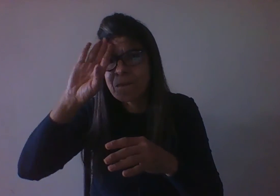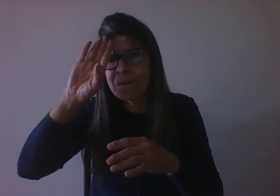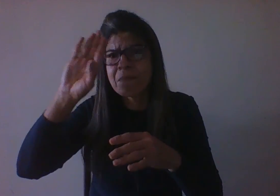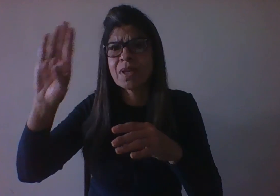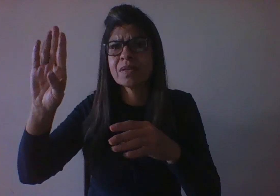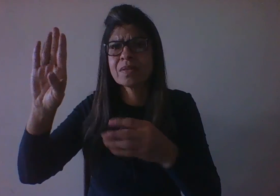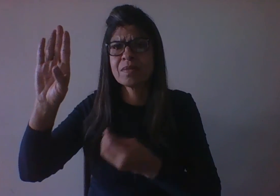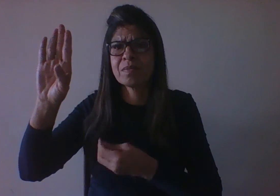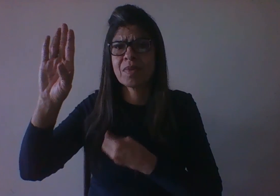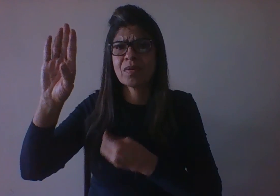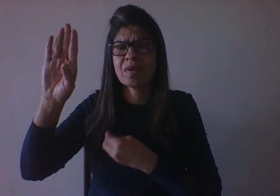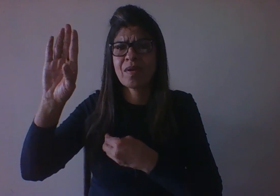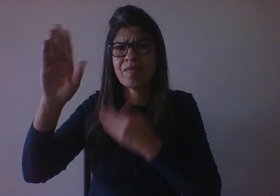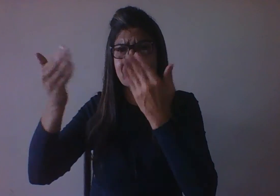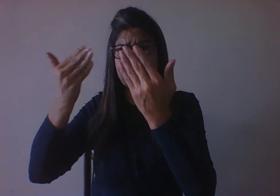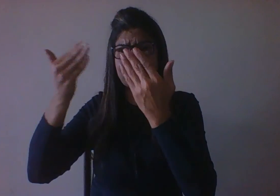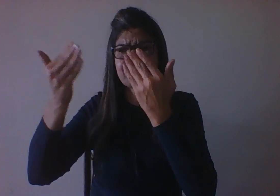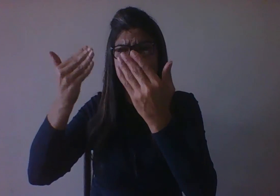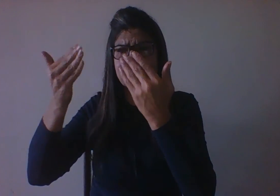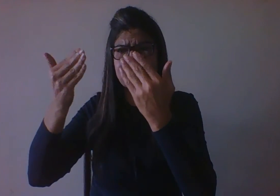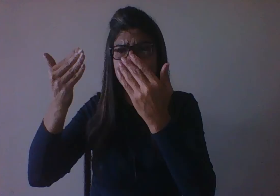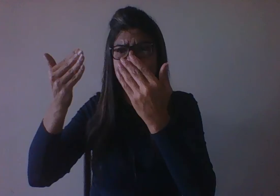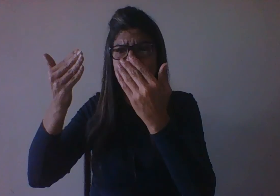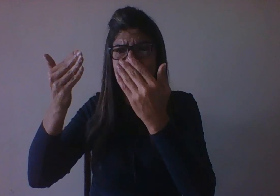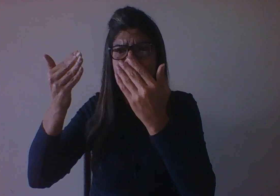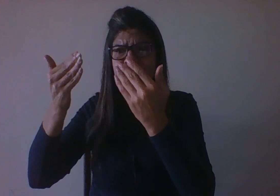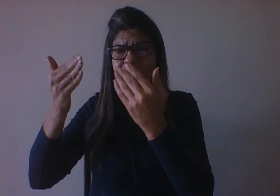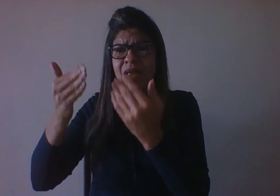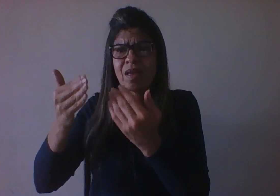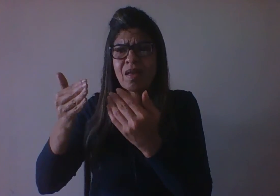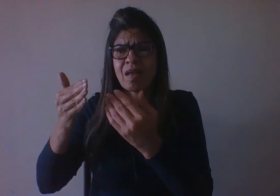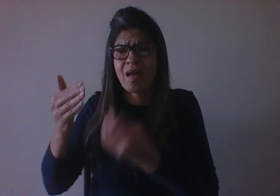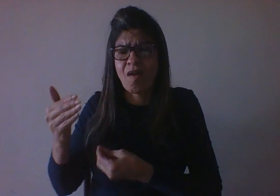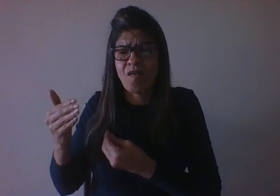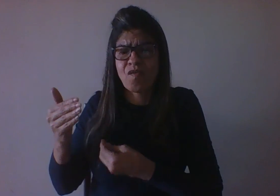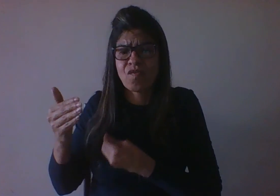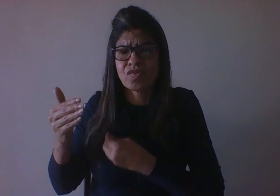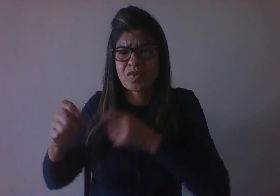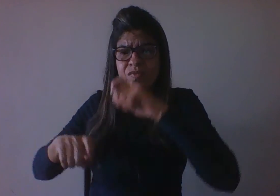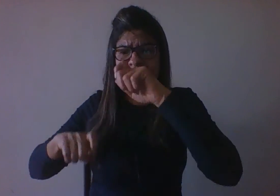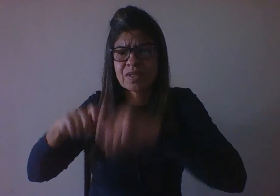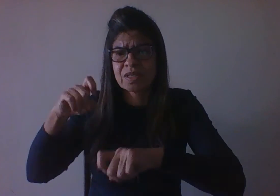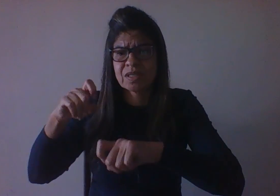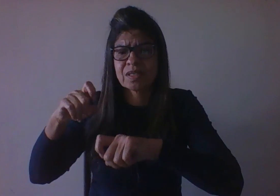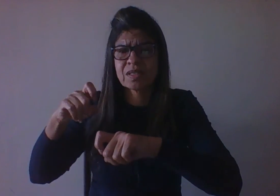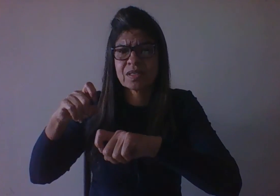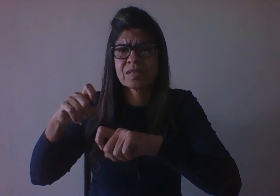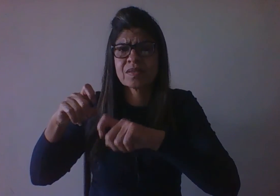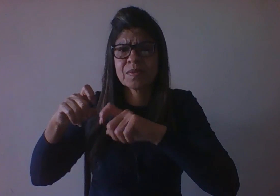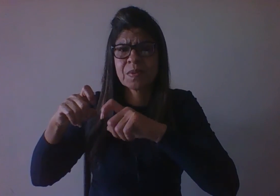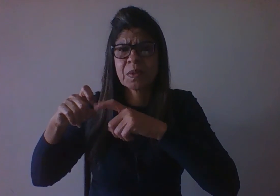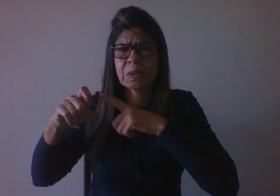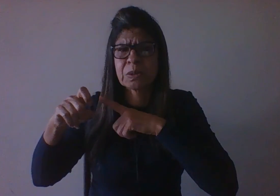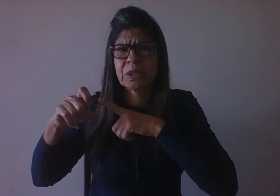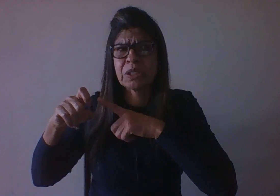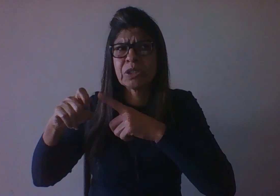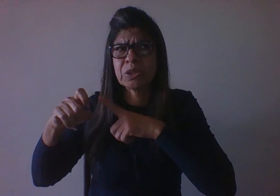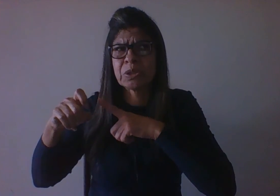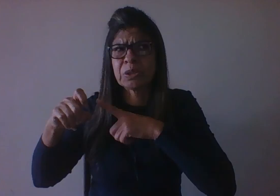passava na época que era muito puritana, a função sexual existia desde o princípio da vida e